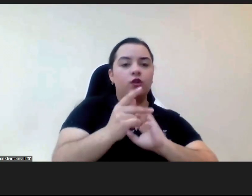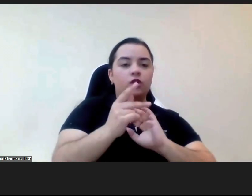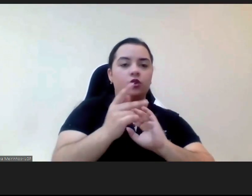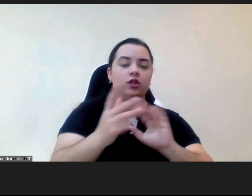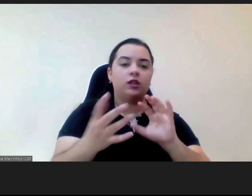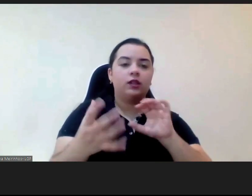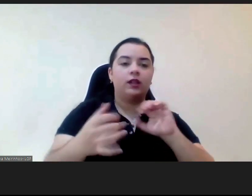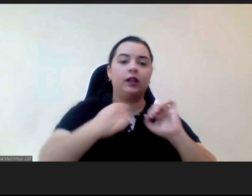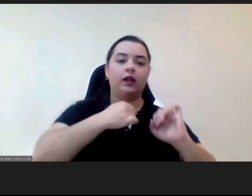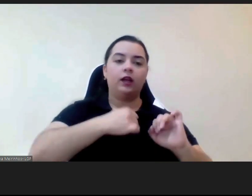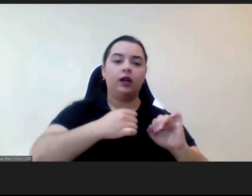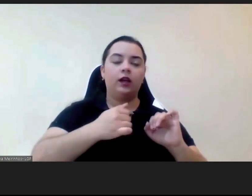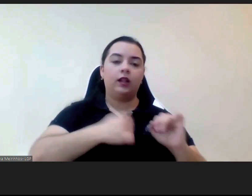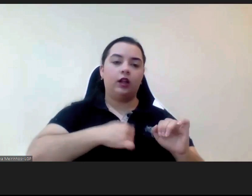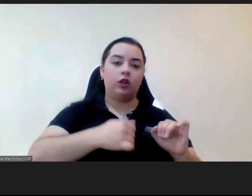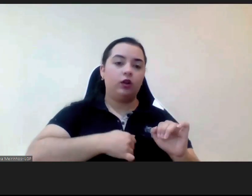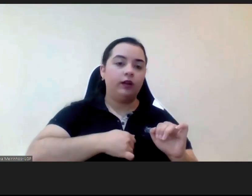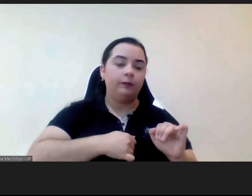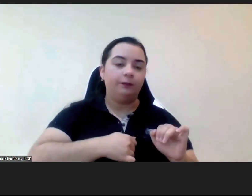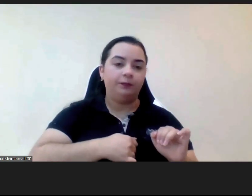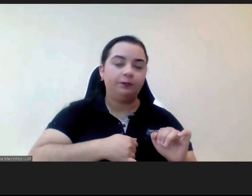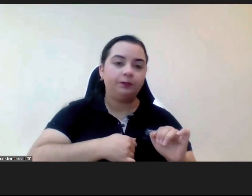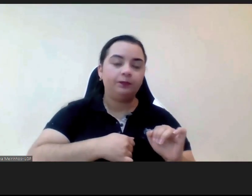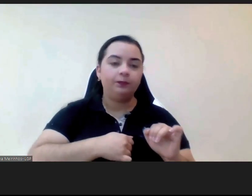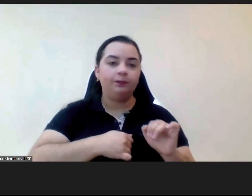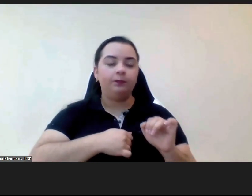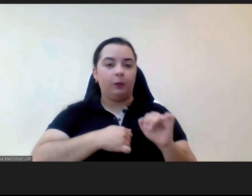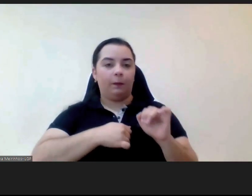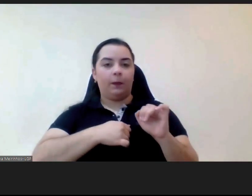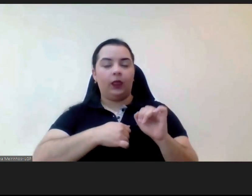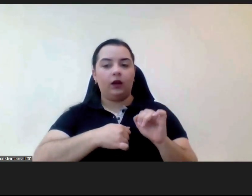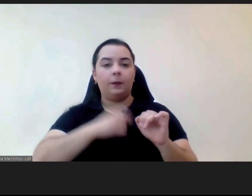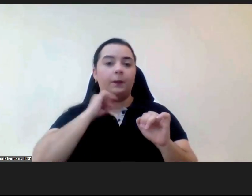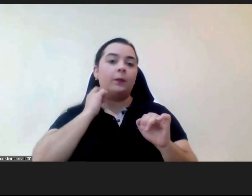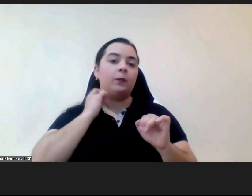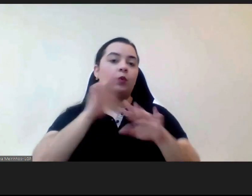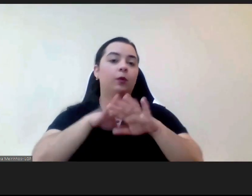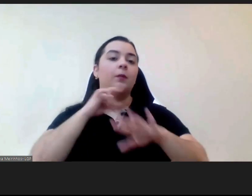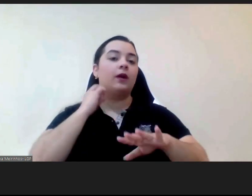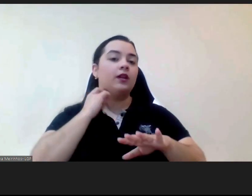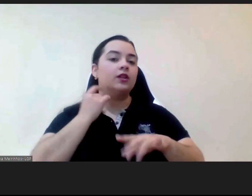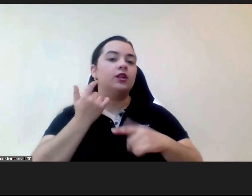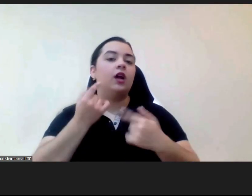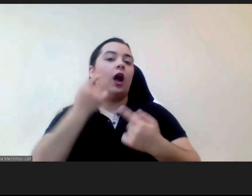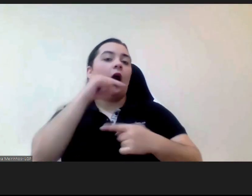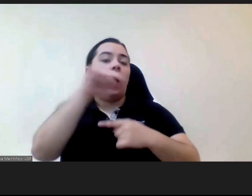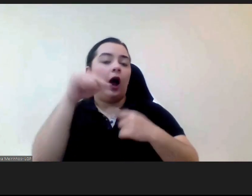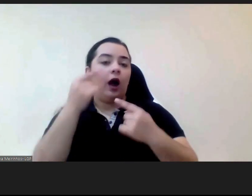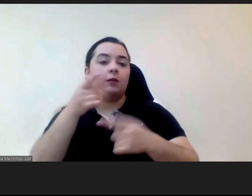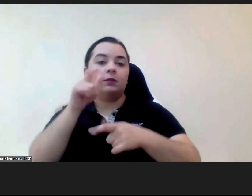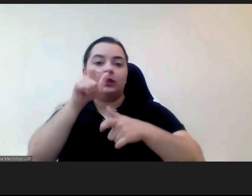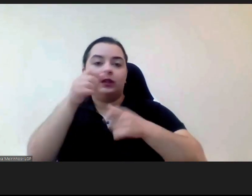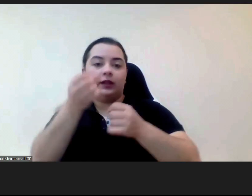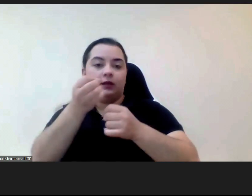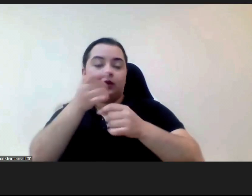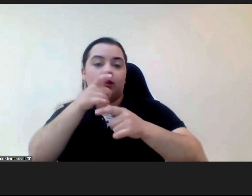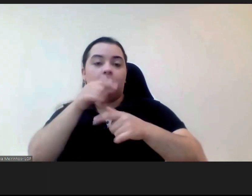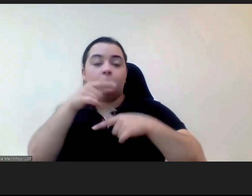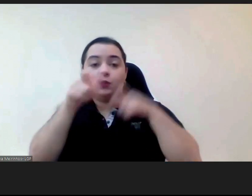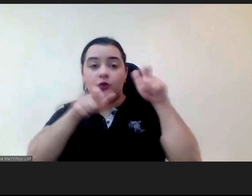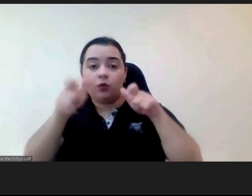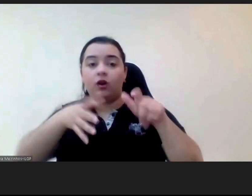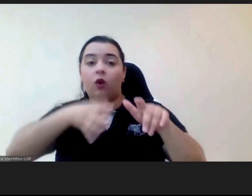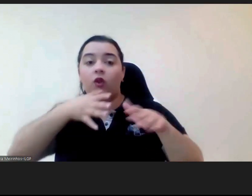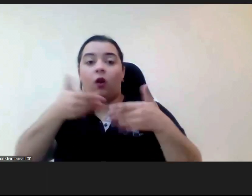resilientes que se queixaram foram aquelas que conseguiram superar não é? e portanto temos